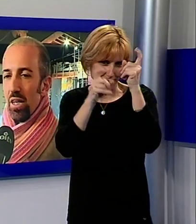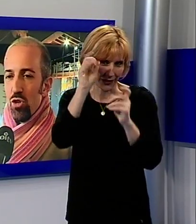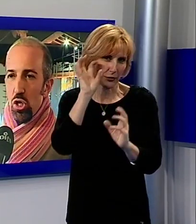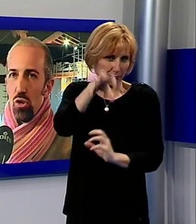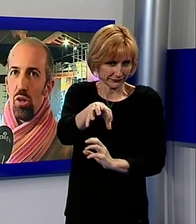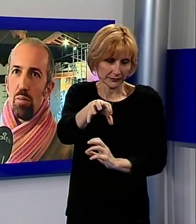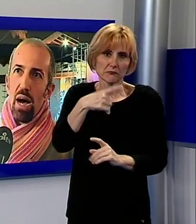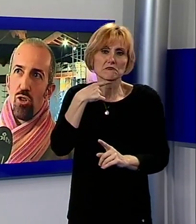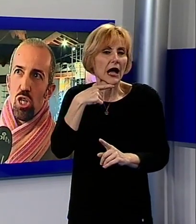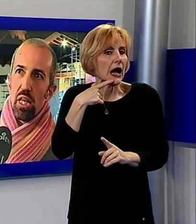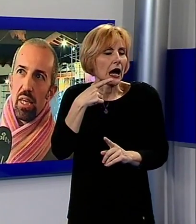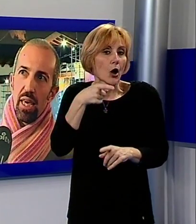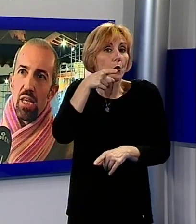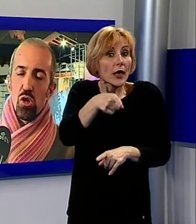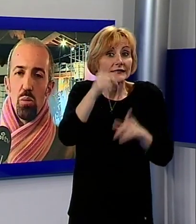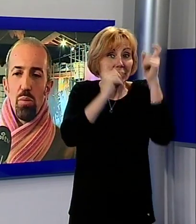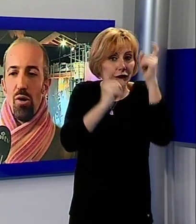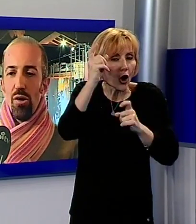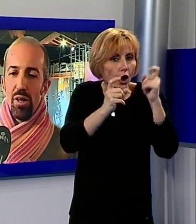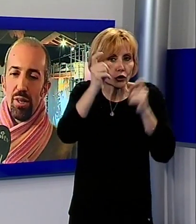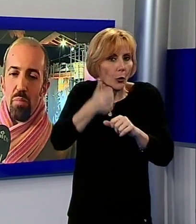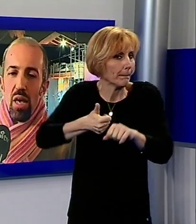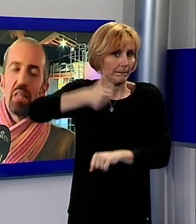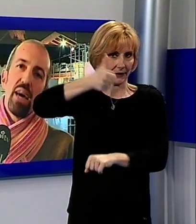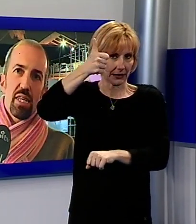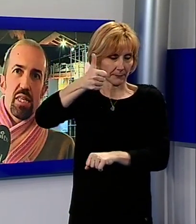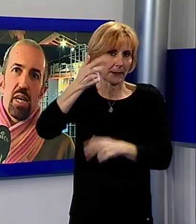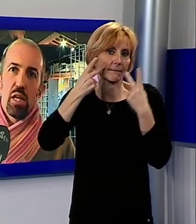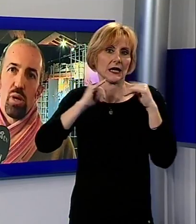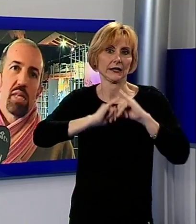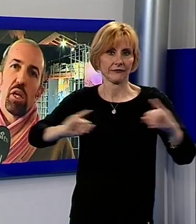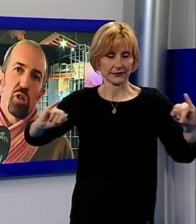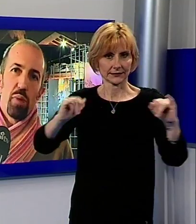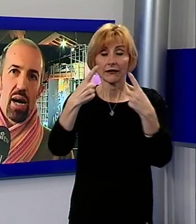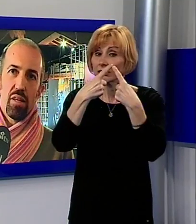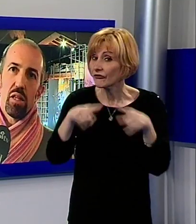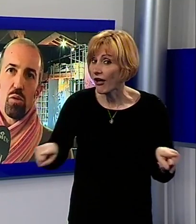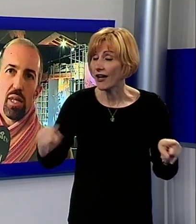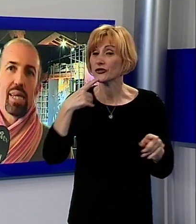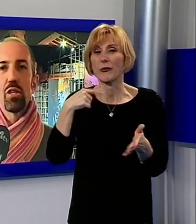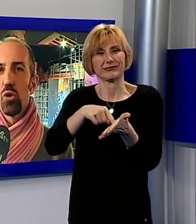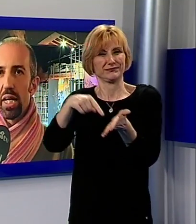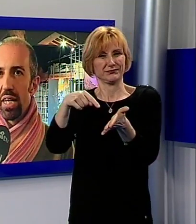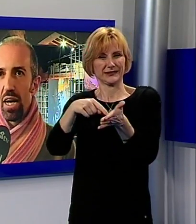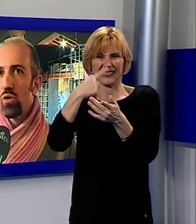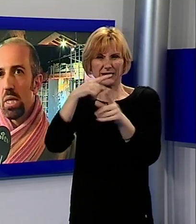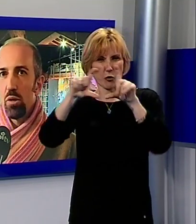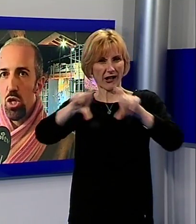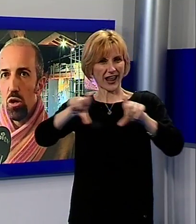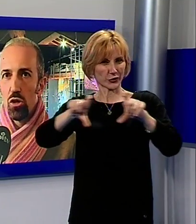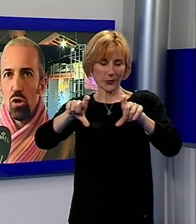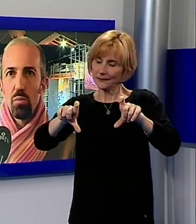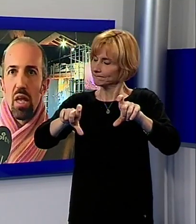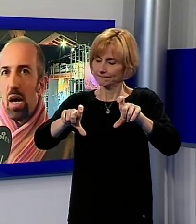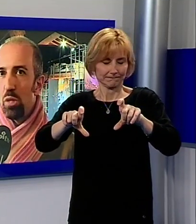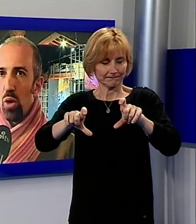ci sono immagini che sono un po' diverse da quelle stereotipate, da quelle da cartolina, a siamo